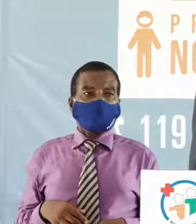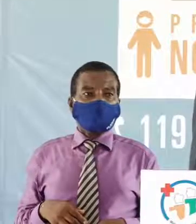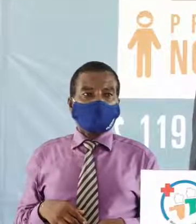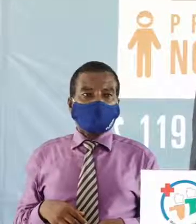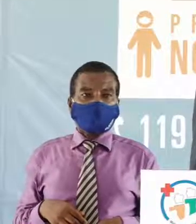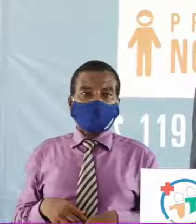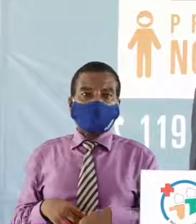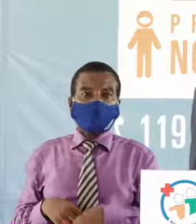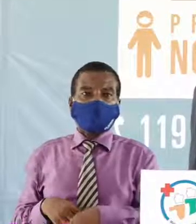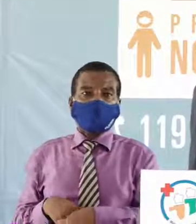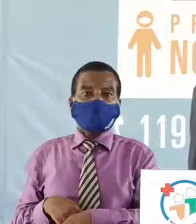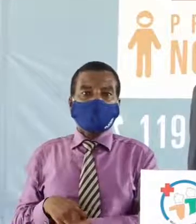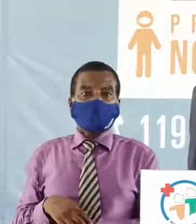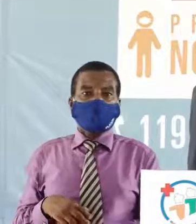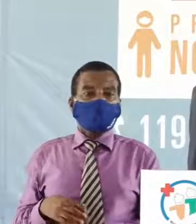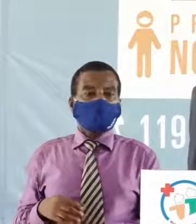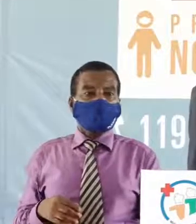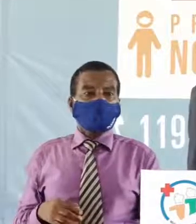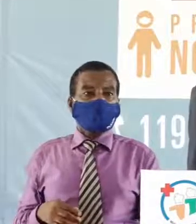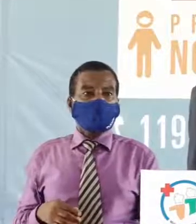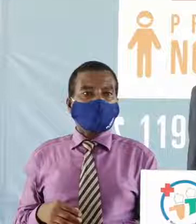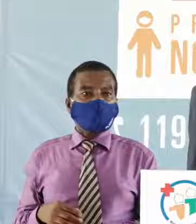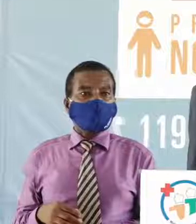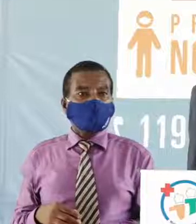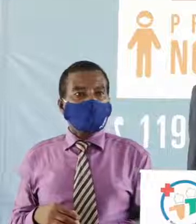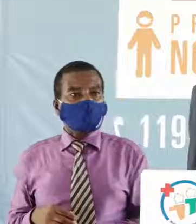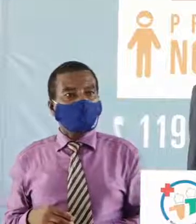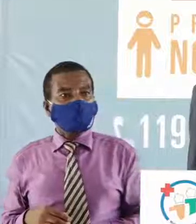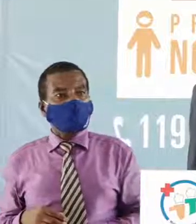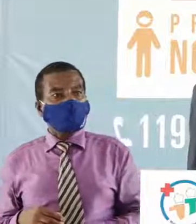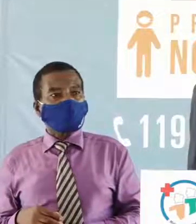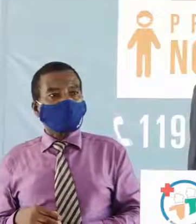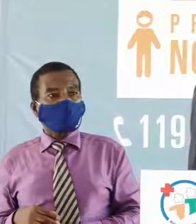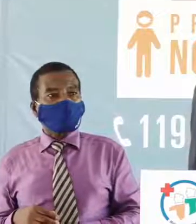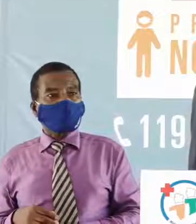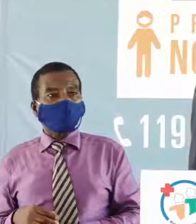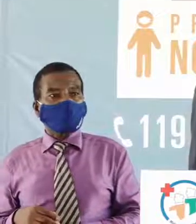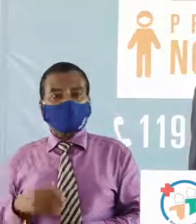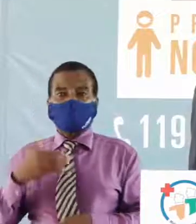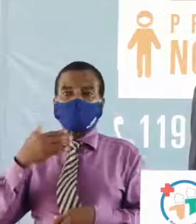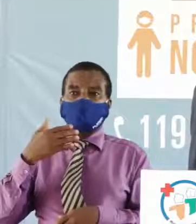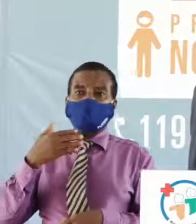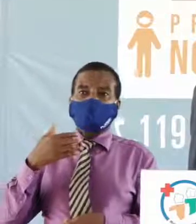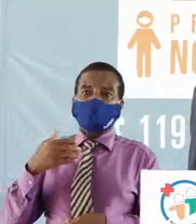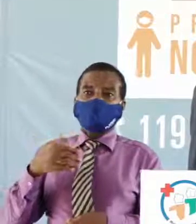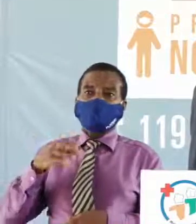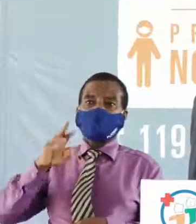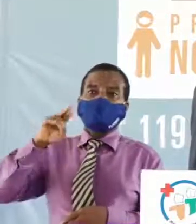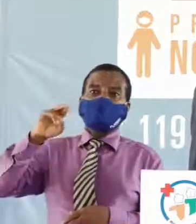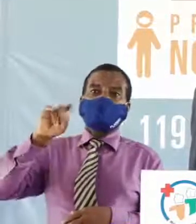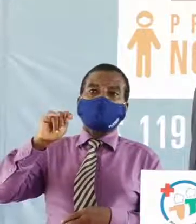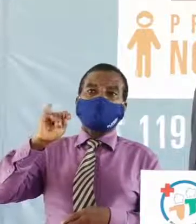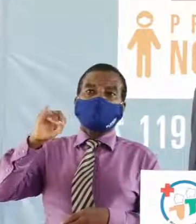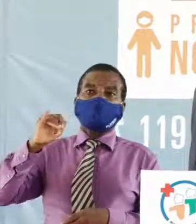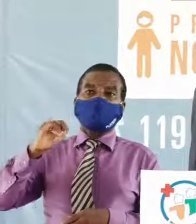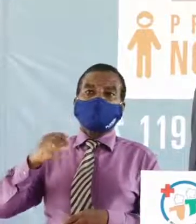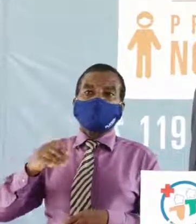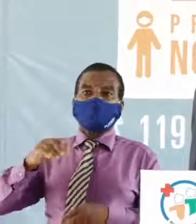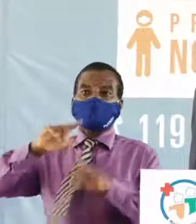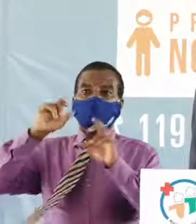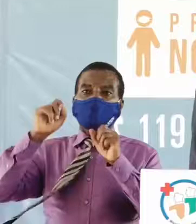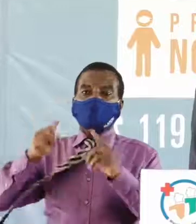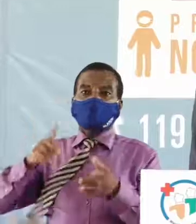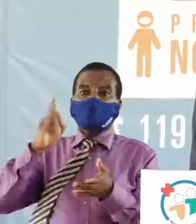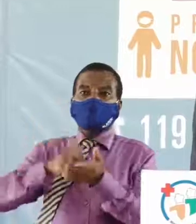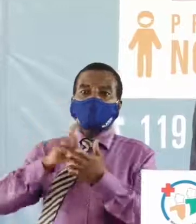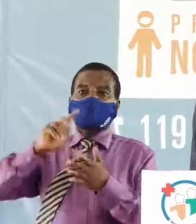madame excusez-moi Delphine Blas de la RTI ma question s'adresse à